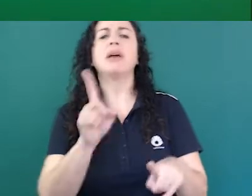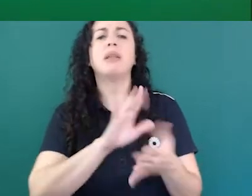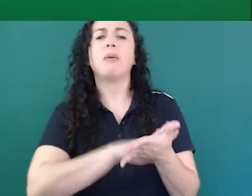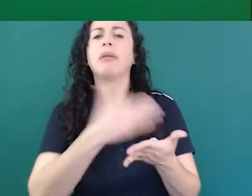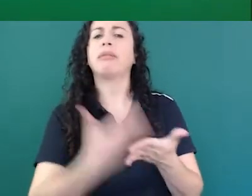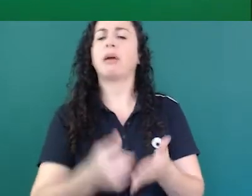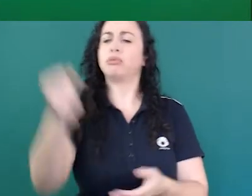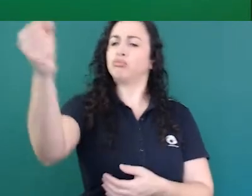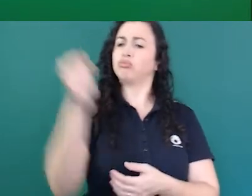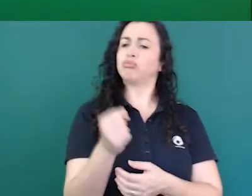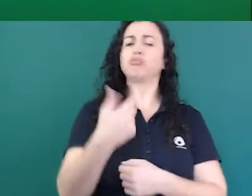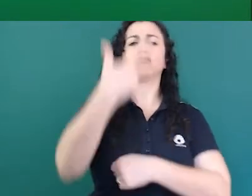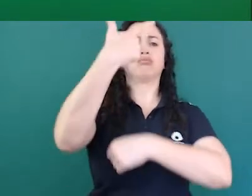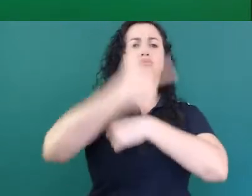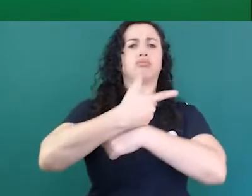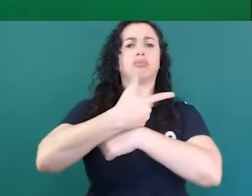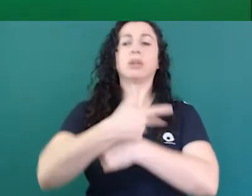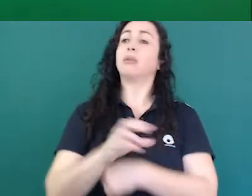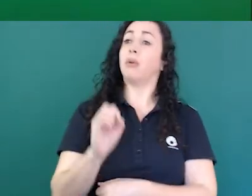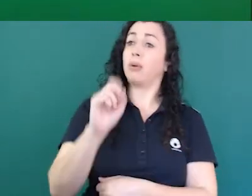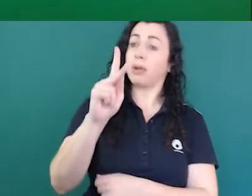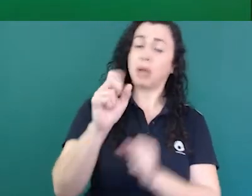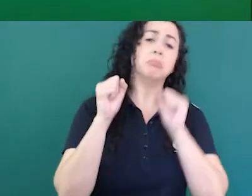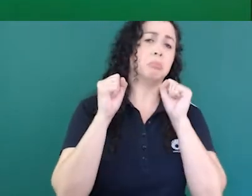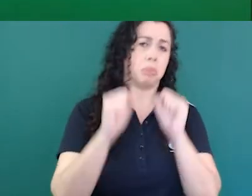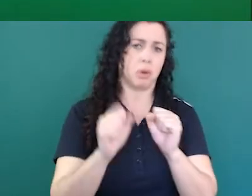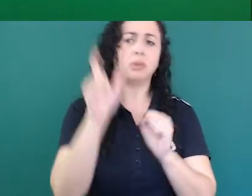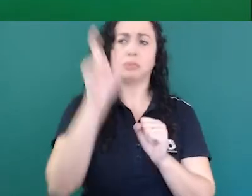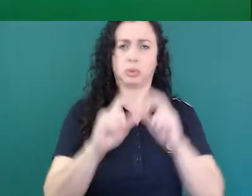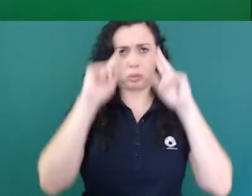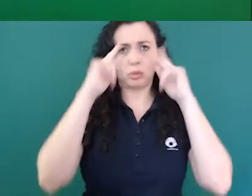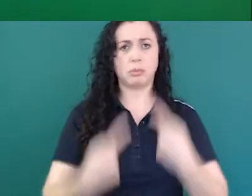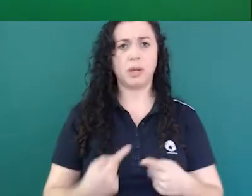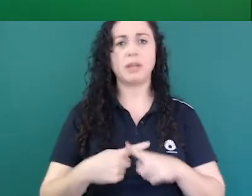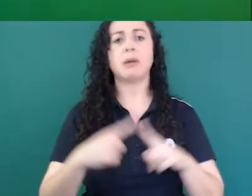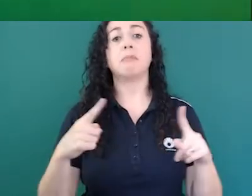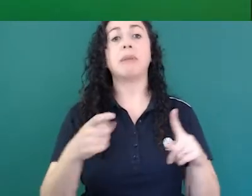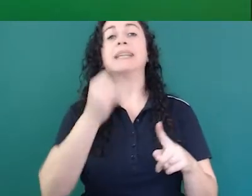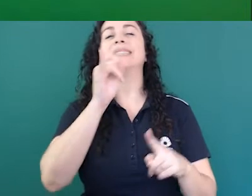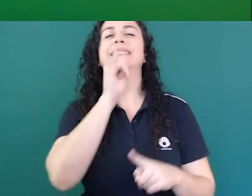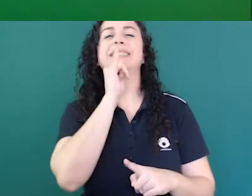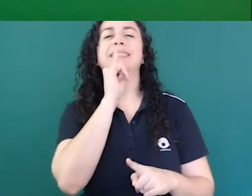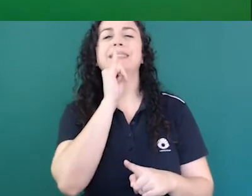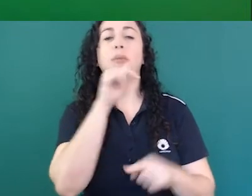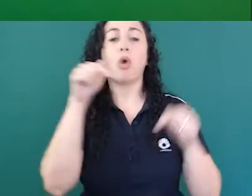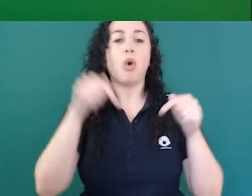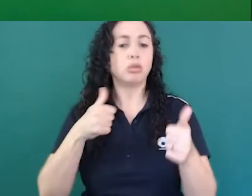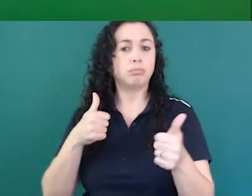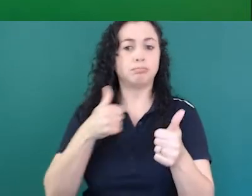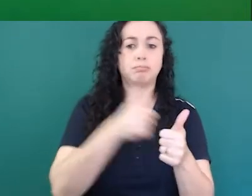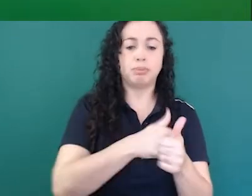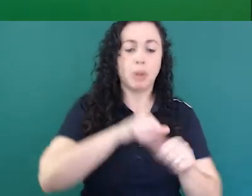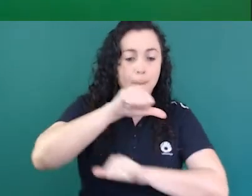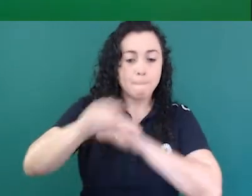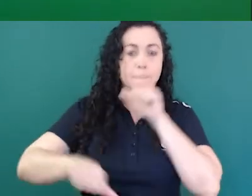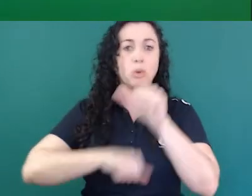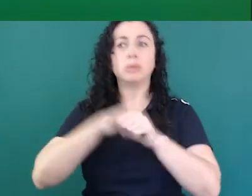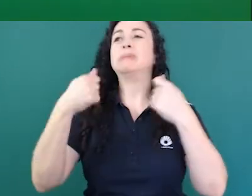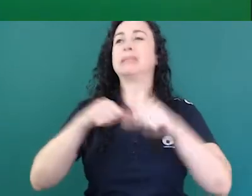podemos colocar mas qual é a grande vantagem é que se você mudar agora de manhã o cardápio por algum motivo já era imediatamente